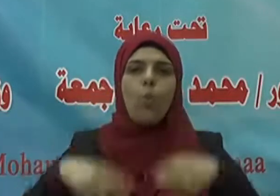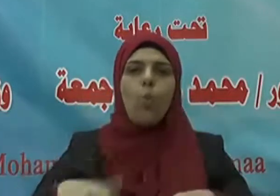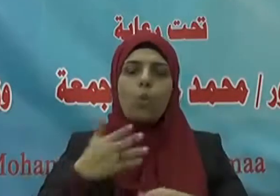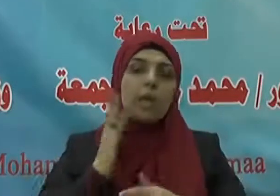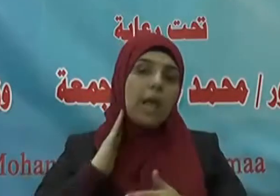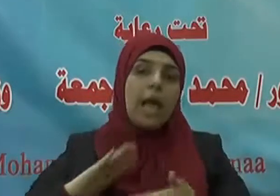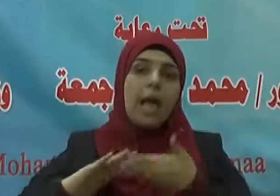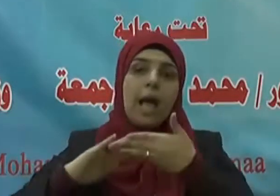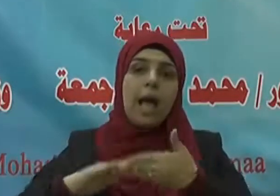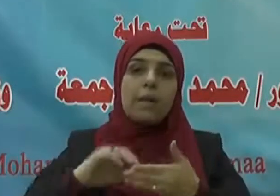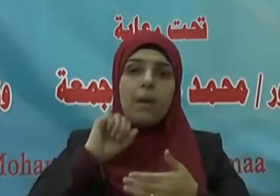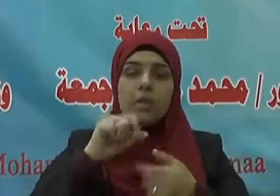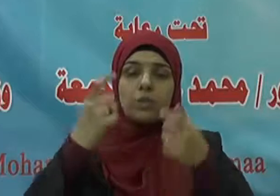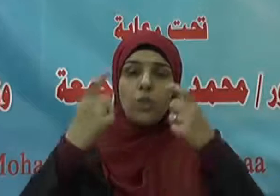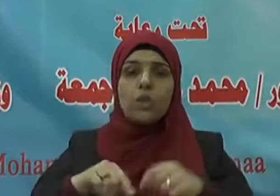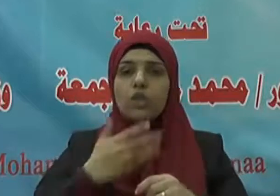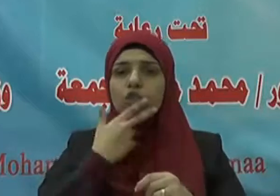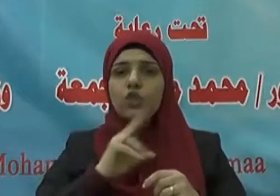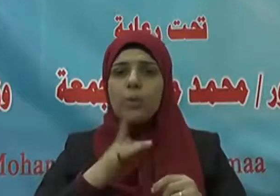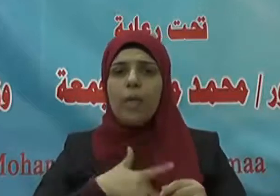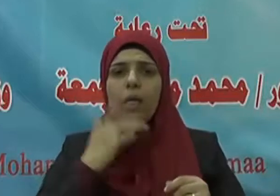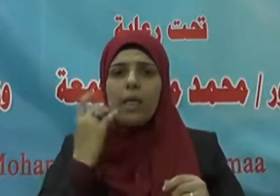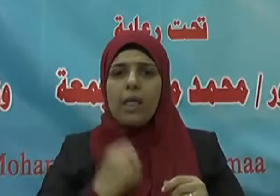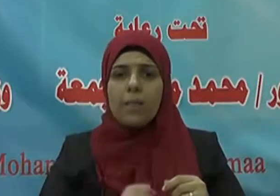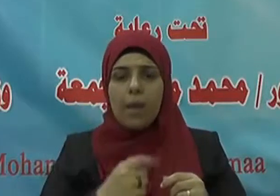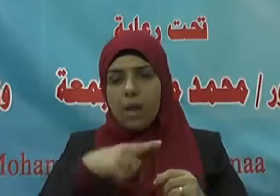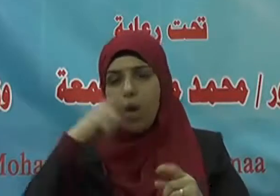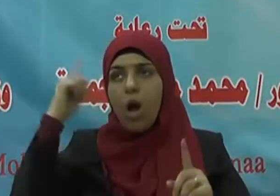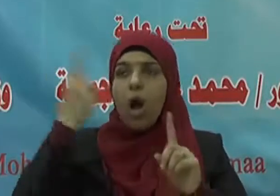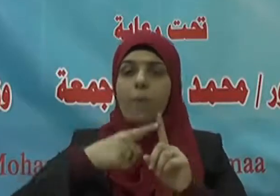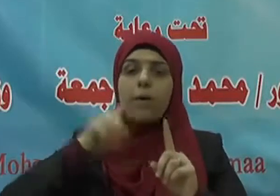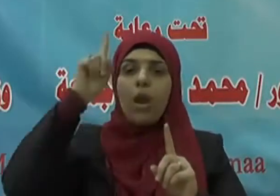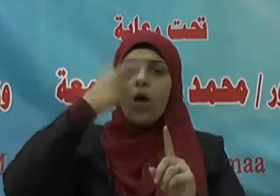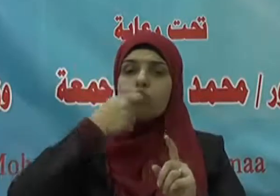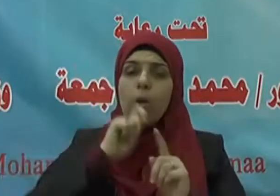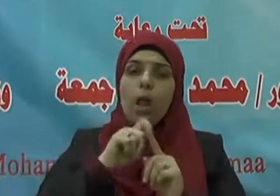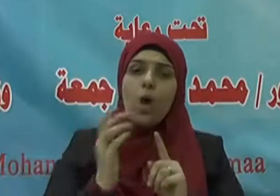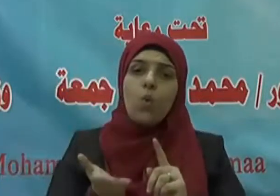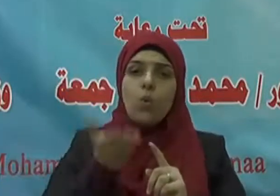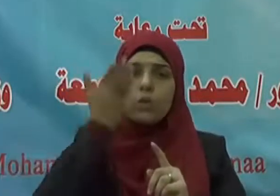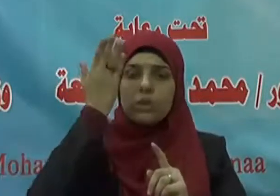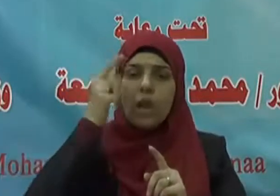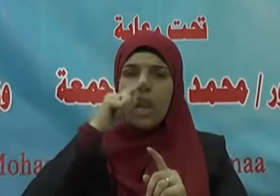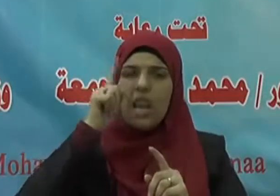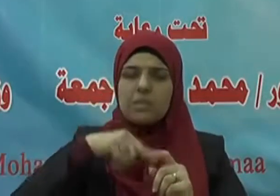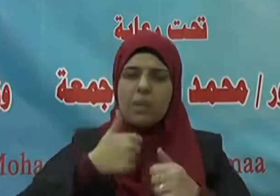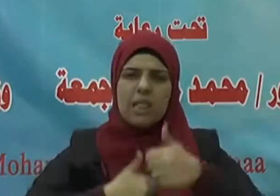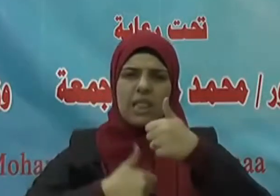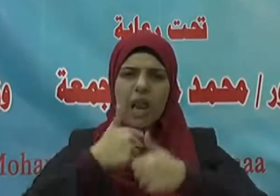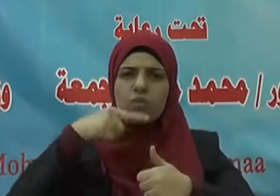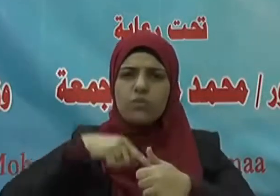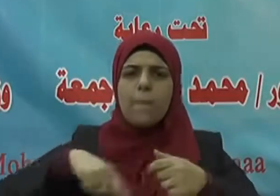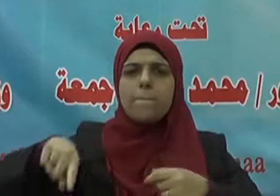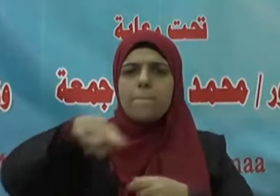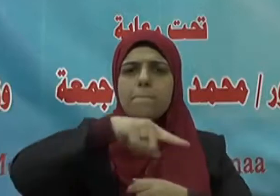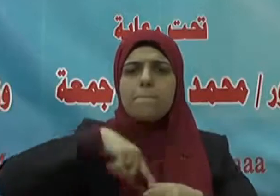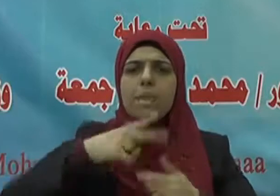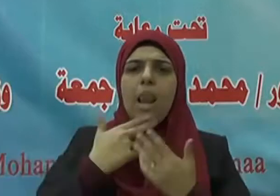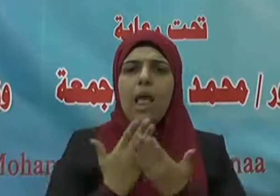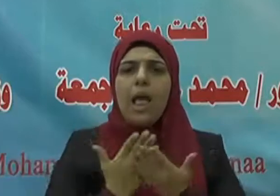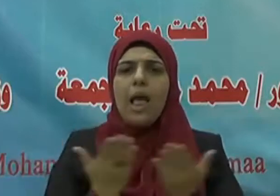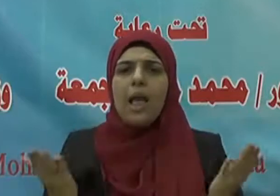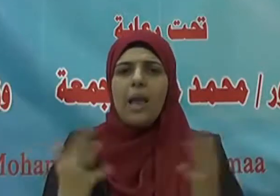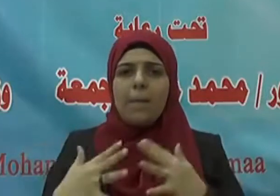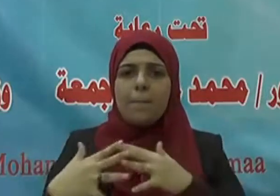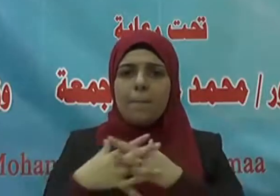فخدمة الوطن من الإيمان وقد أمرنا الله تعالى بالتنافس في ميدان